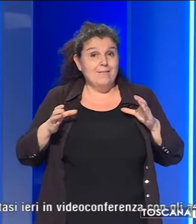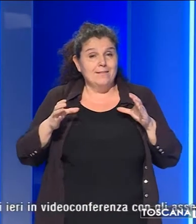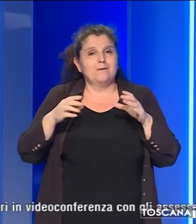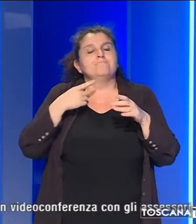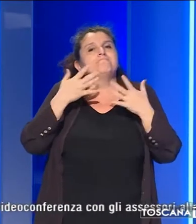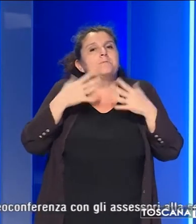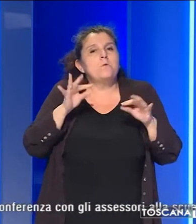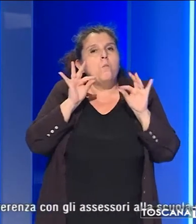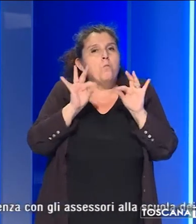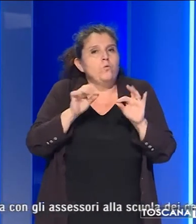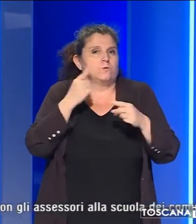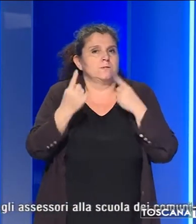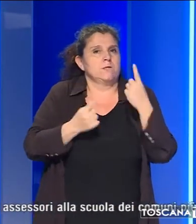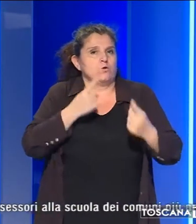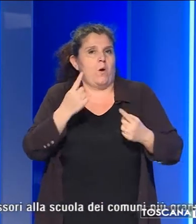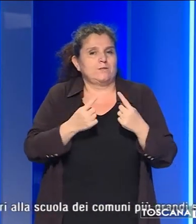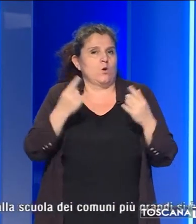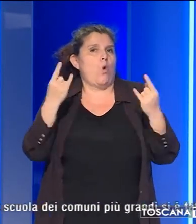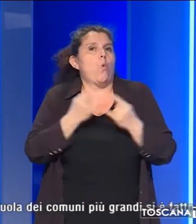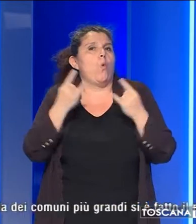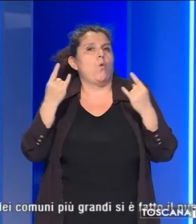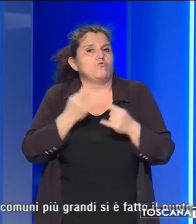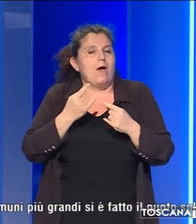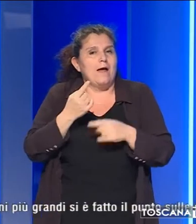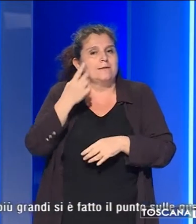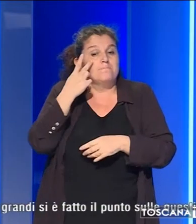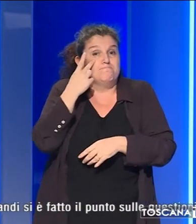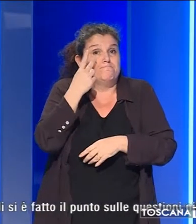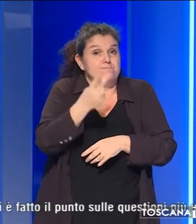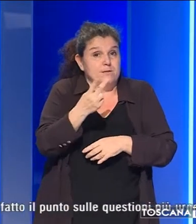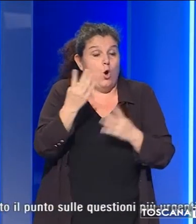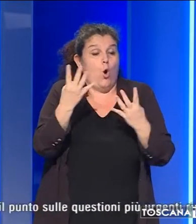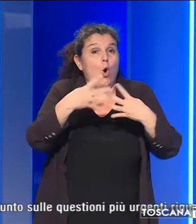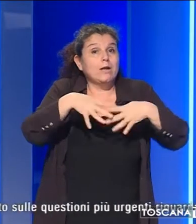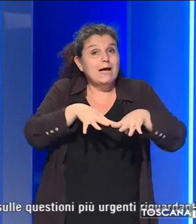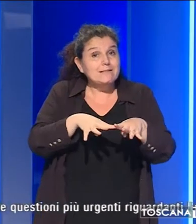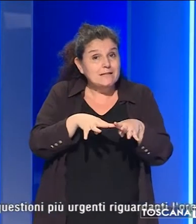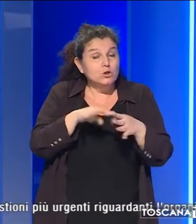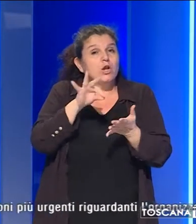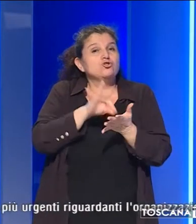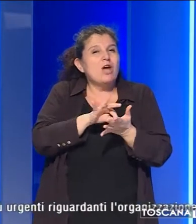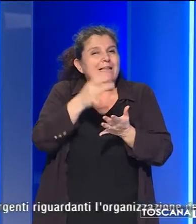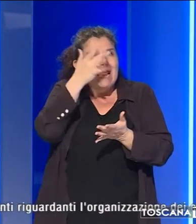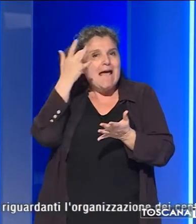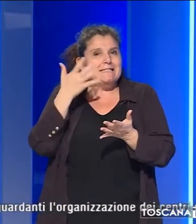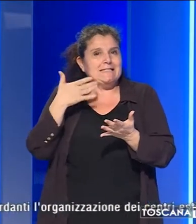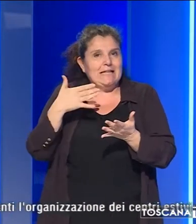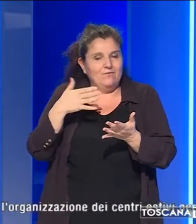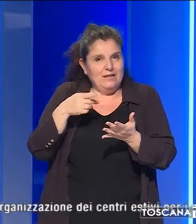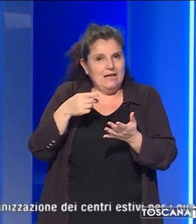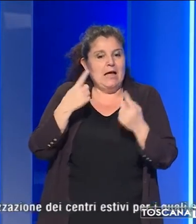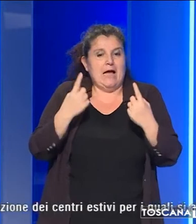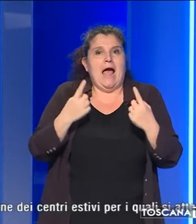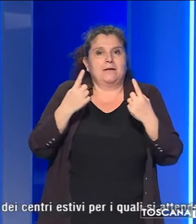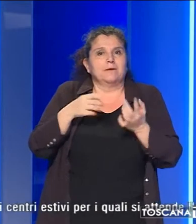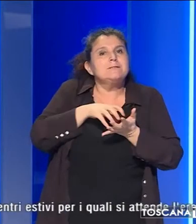è fatto il punto sulle questioni più urgenti riguardanti l'organizzazione dei centri estivi per i quali si attende